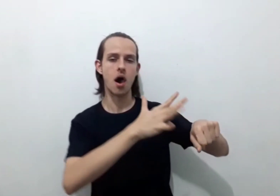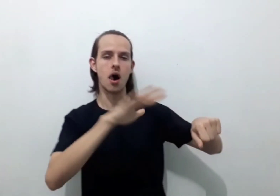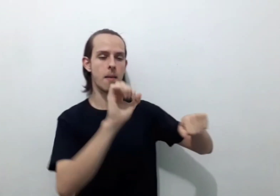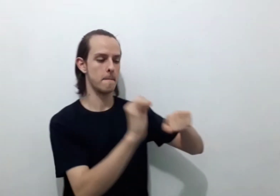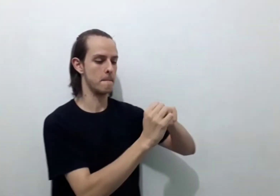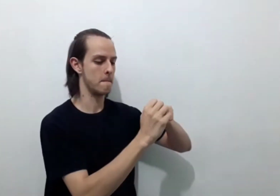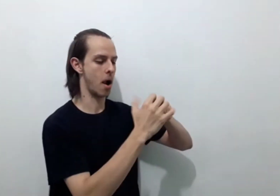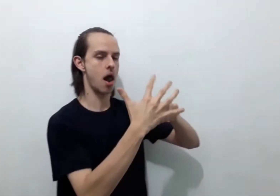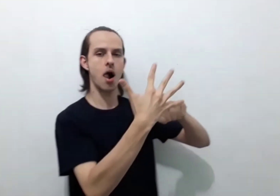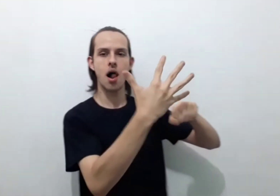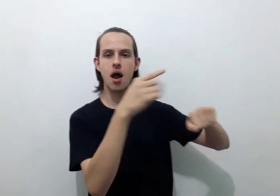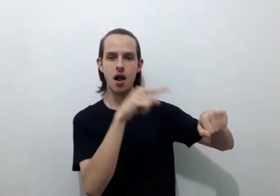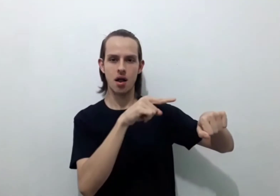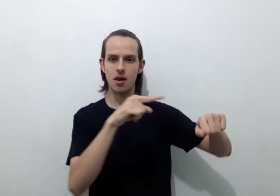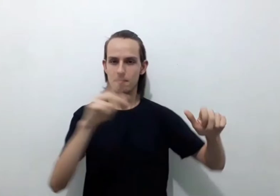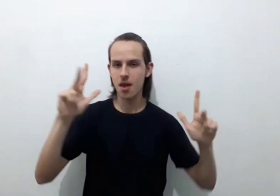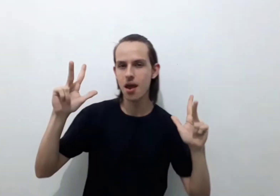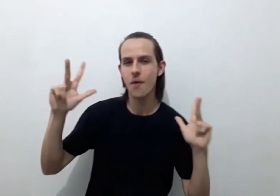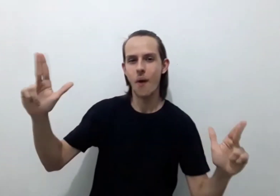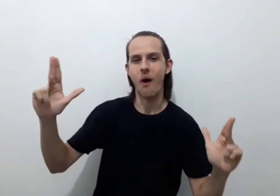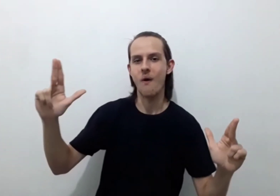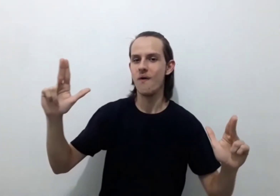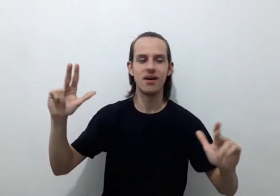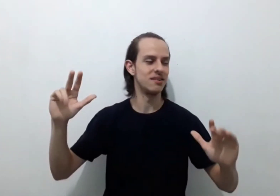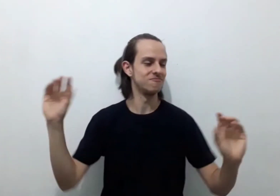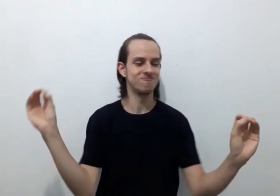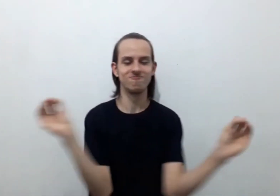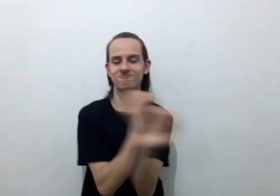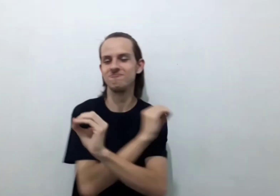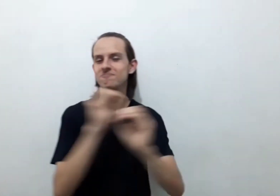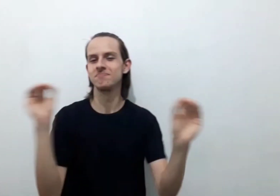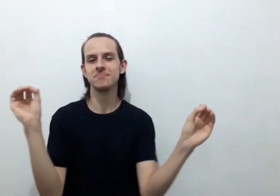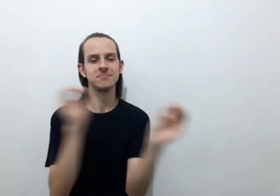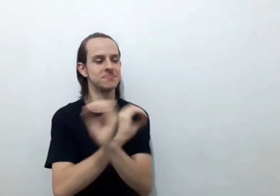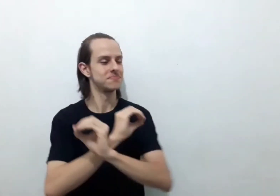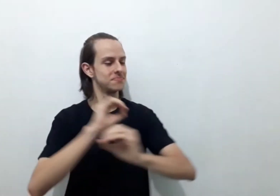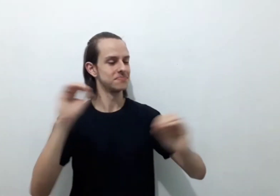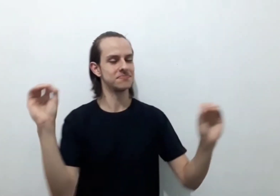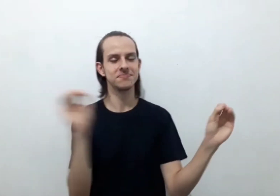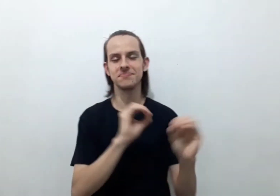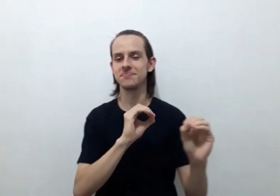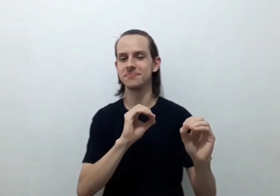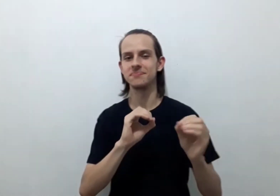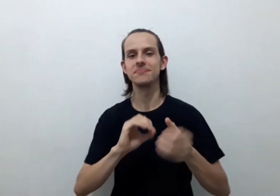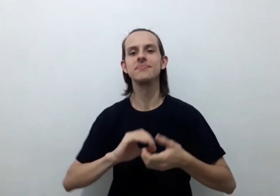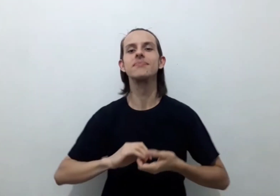A ela não igualei nenhuma pedra preciosa Pois ao seu lado